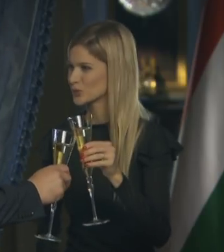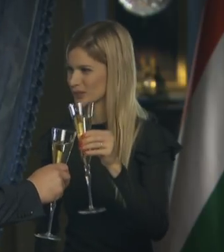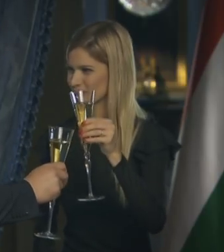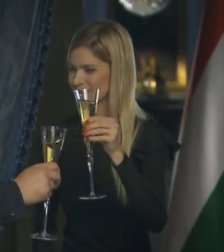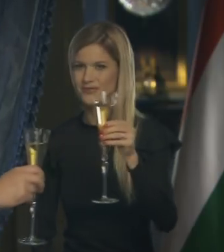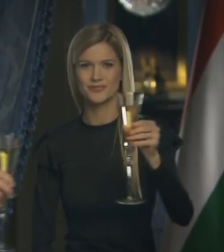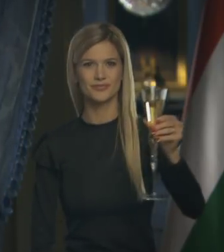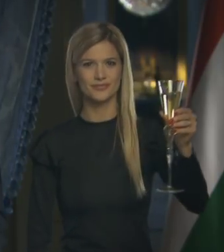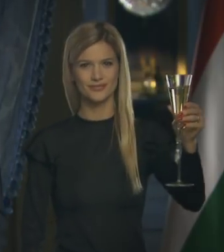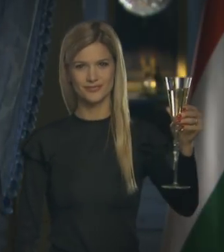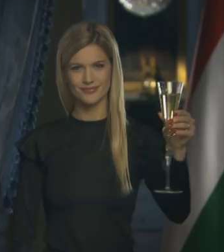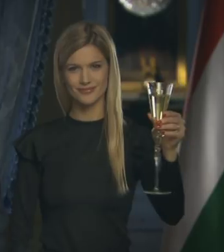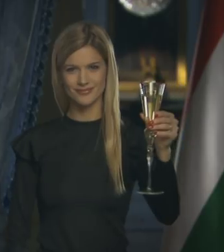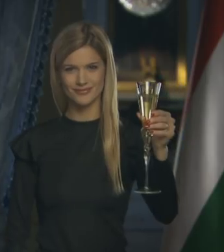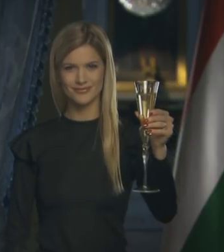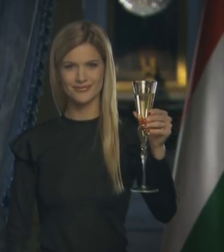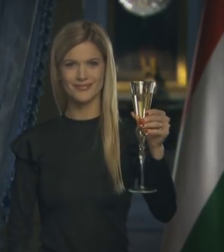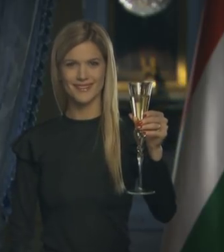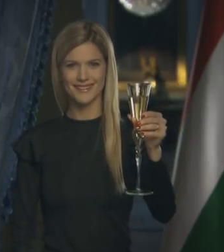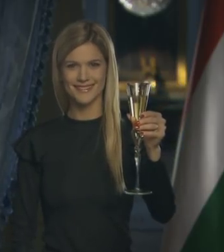Boldog új évet! Boldog új évet!